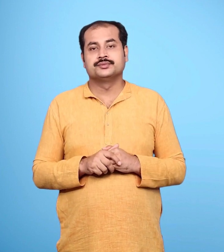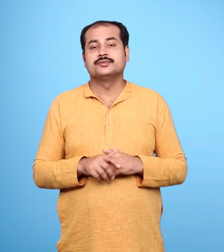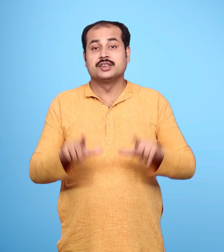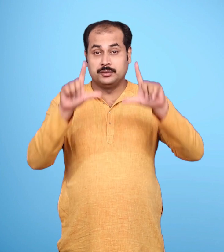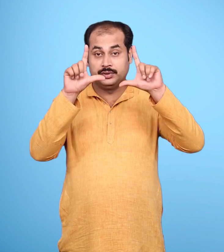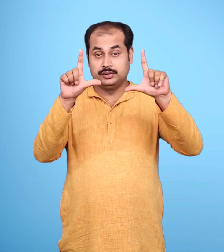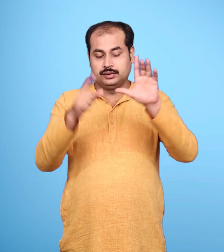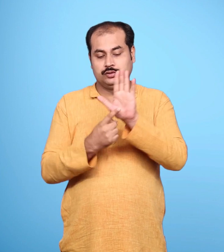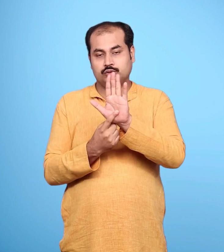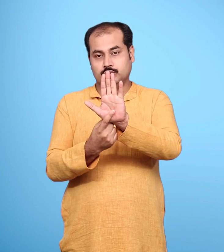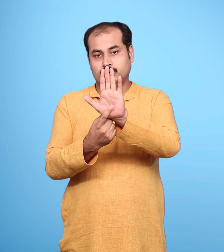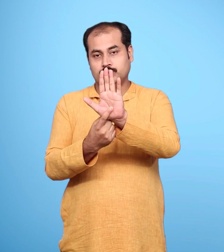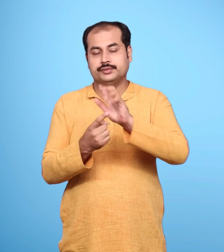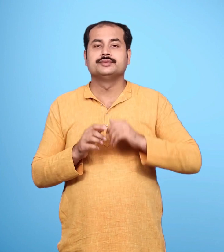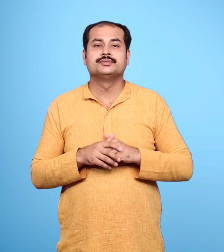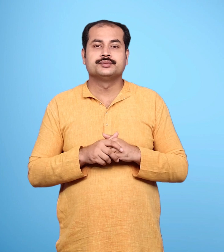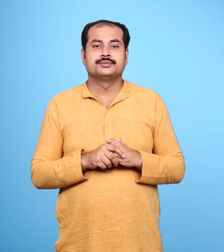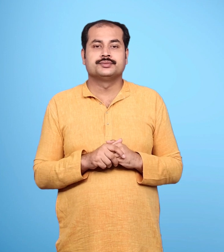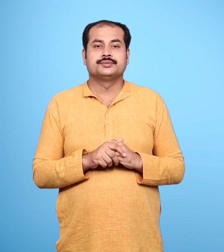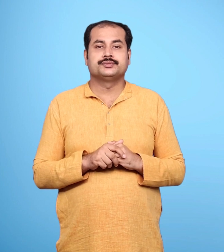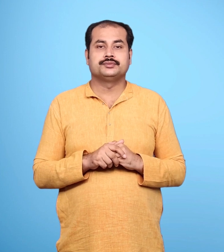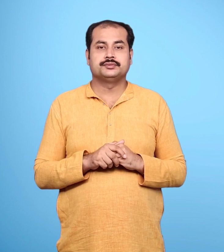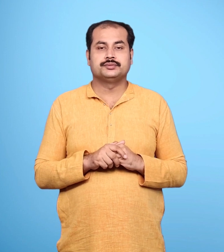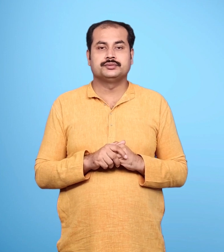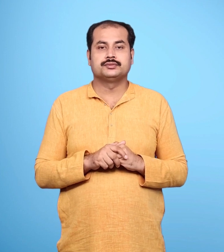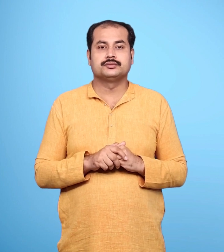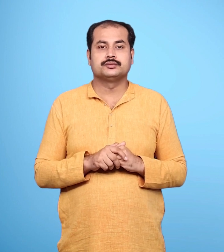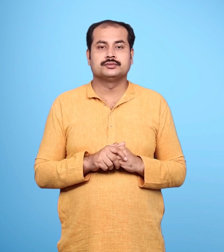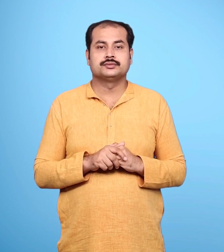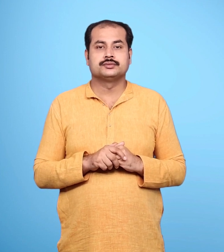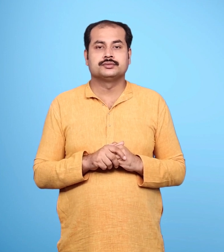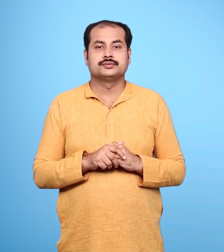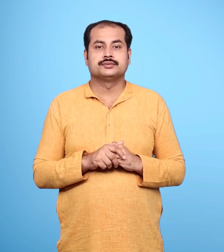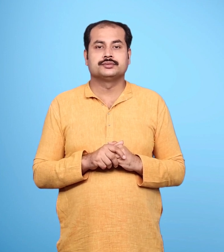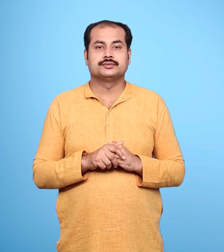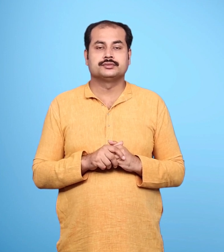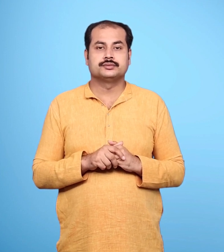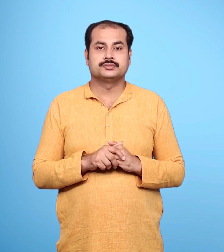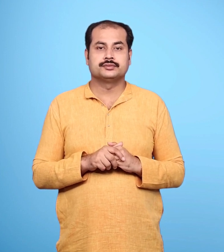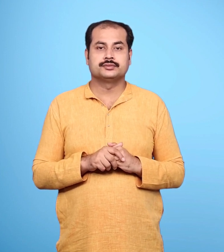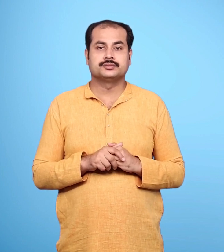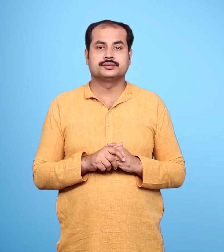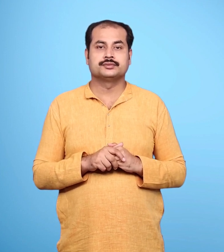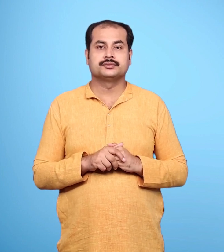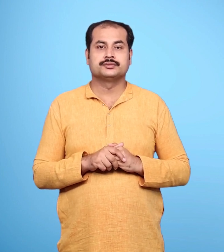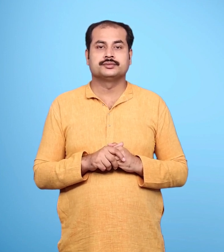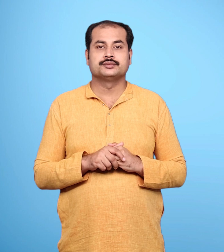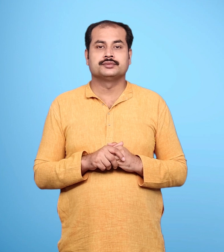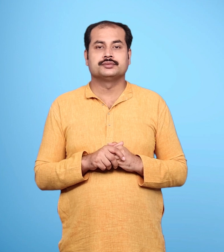यहाँ पर एक चित्र दिया गया है इसमें राम, रावन, मारीच और हिरन